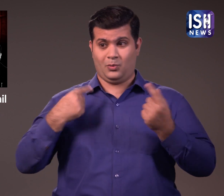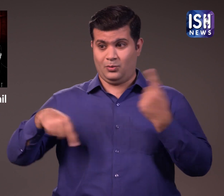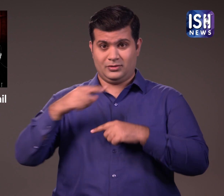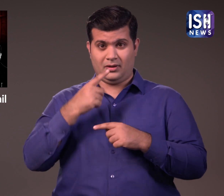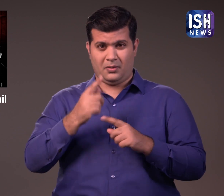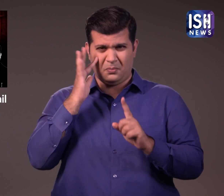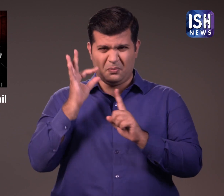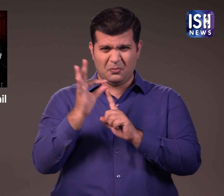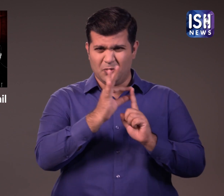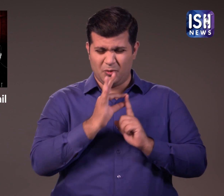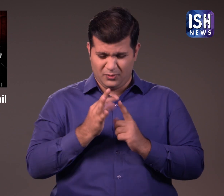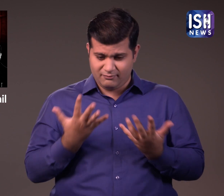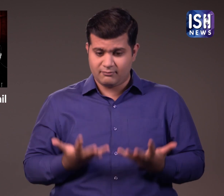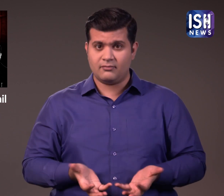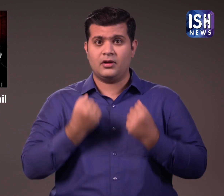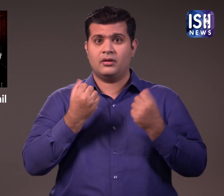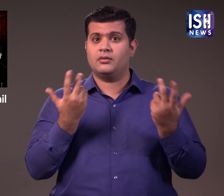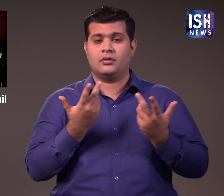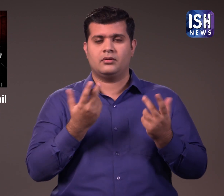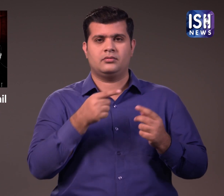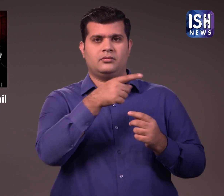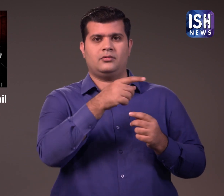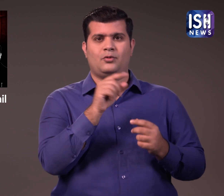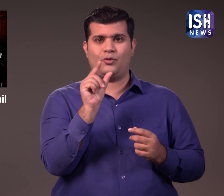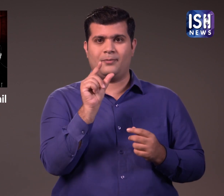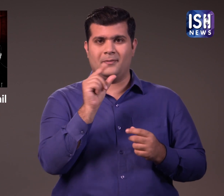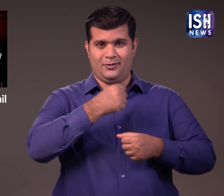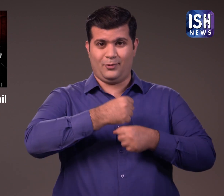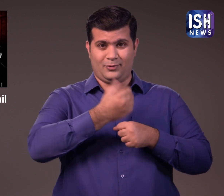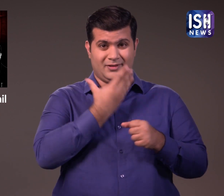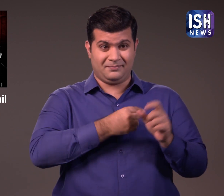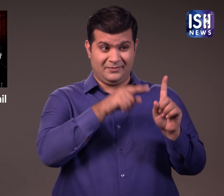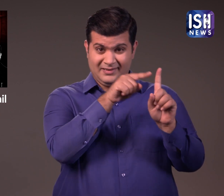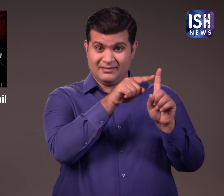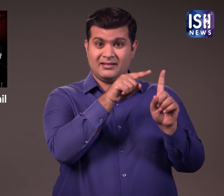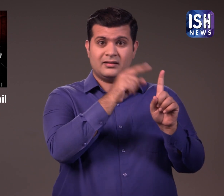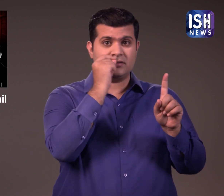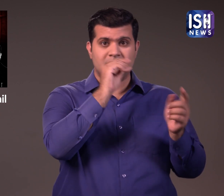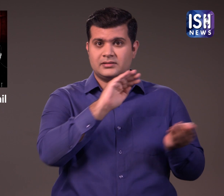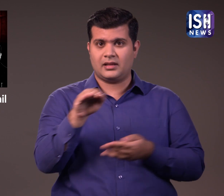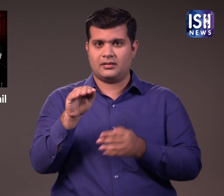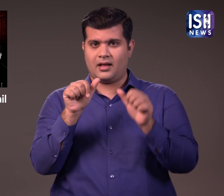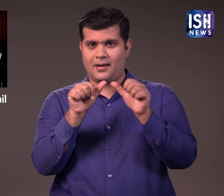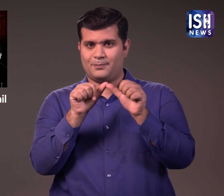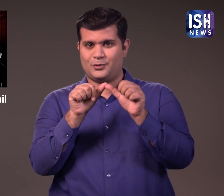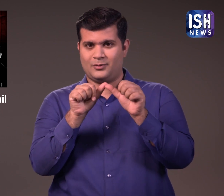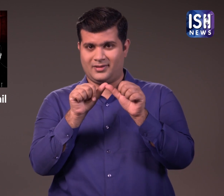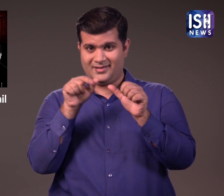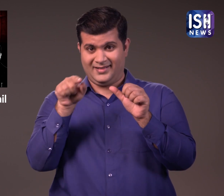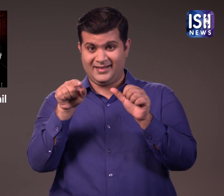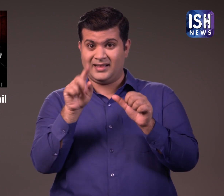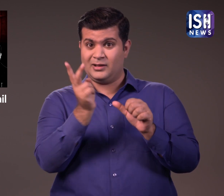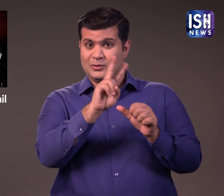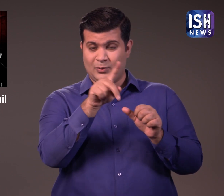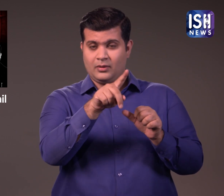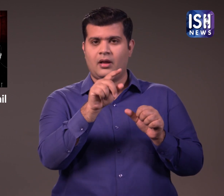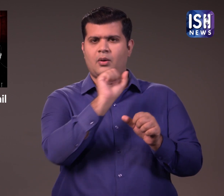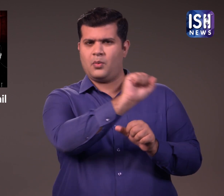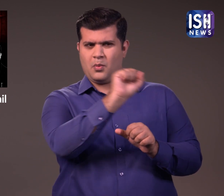अधालत ने ये भी कहा कि उमर गौतम और उनके बेटे अब्दुल्ला उमर के नीजी बैंक खातों में बड़ी रकम होने के सबूत है